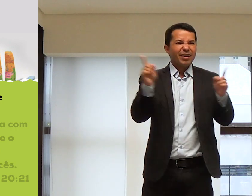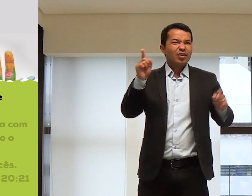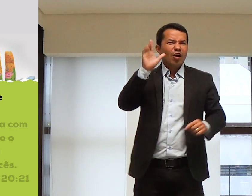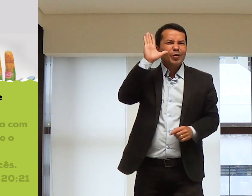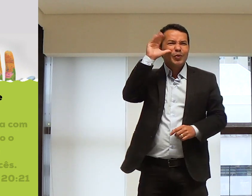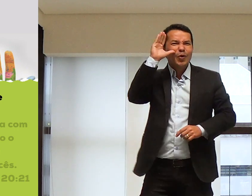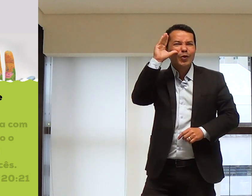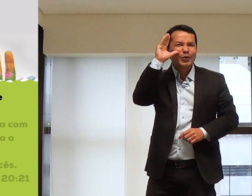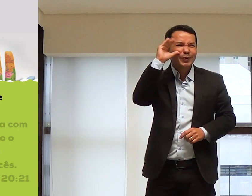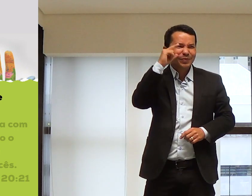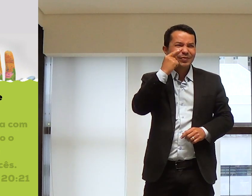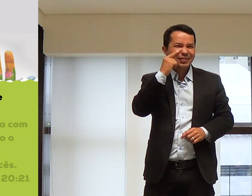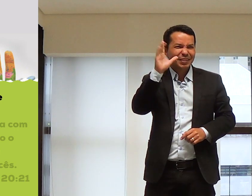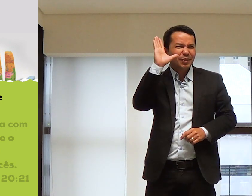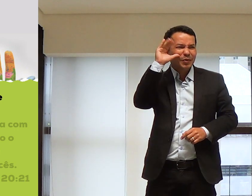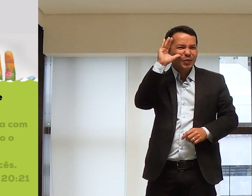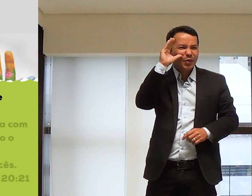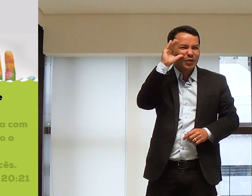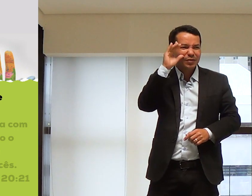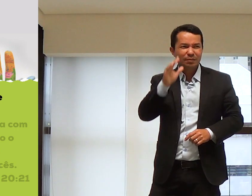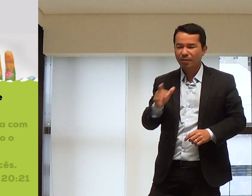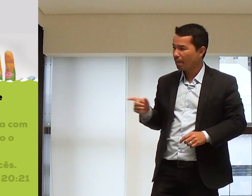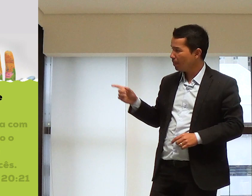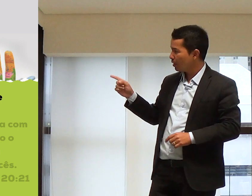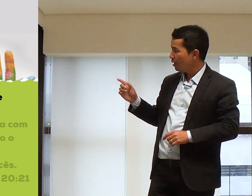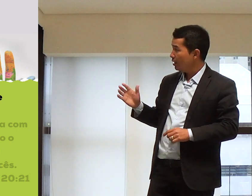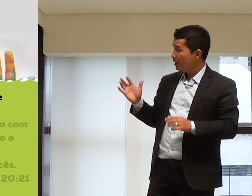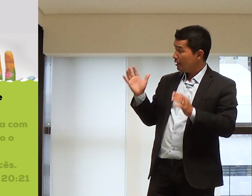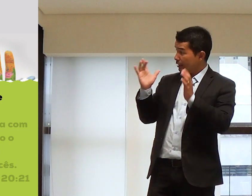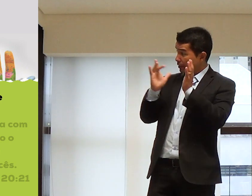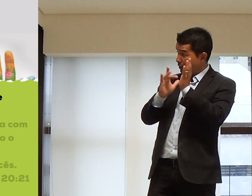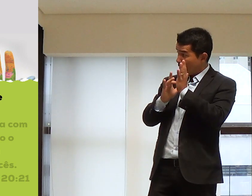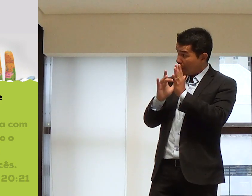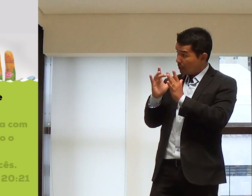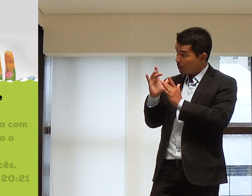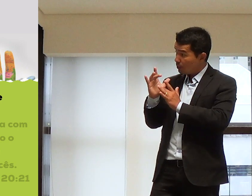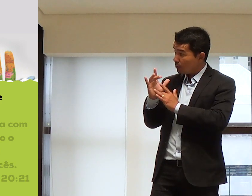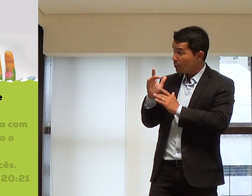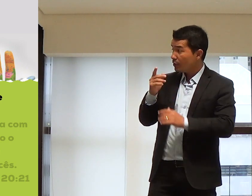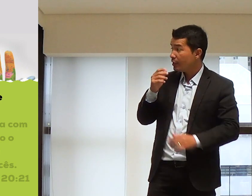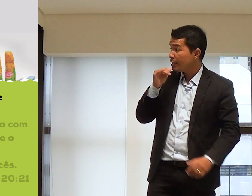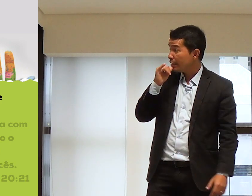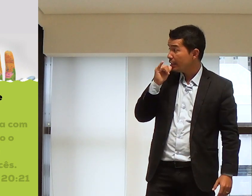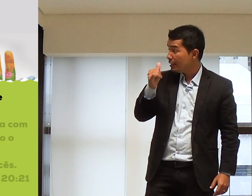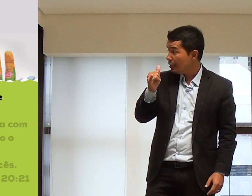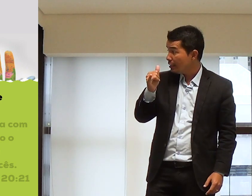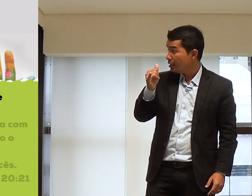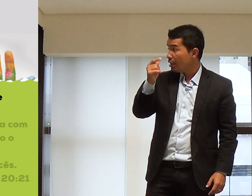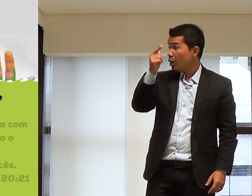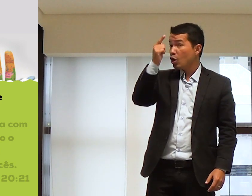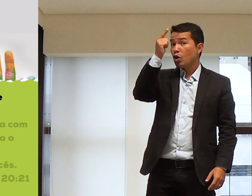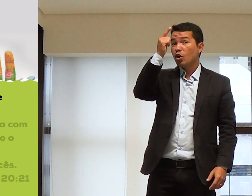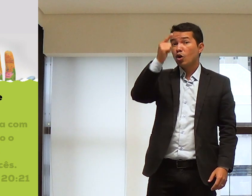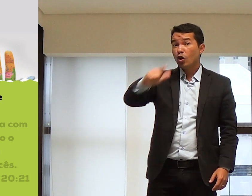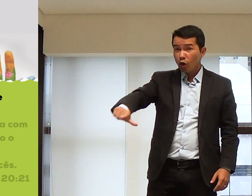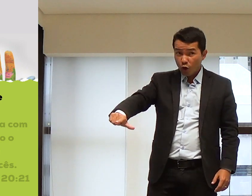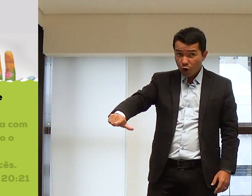Mas, olha que curioso. De novo, o que diz ali? E Jesus lhes disse outra